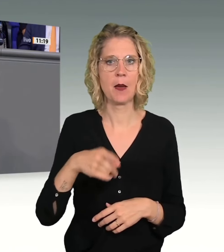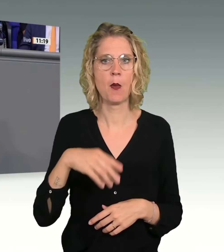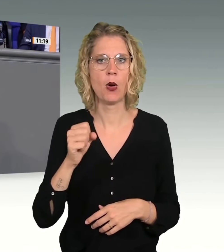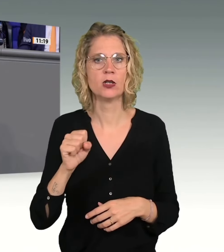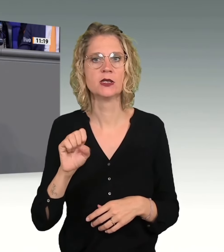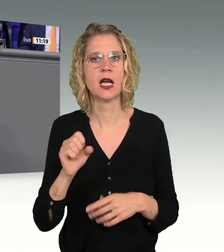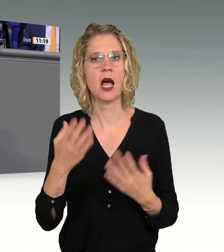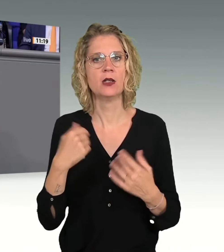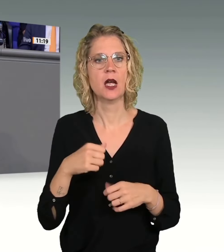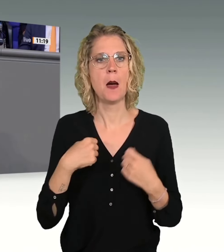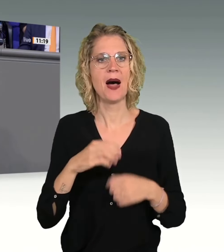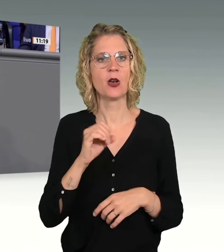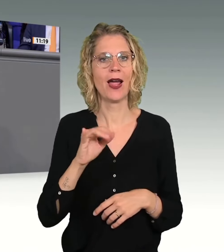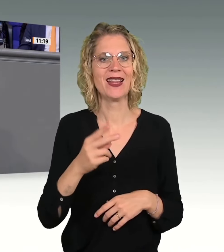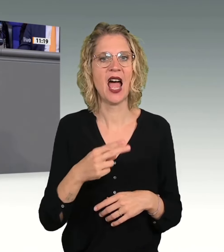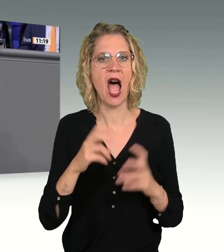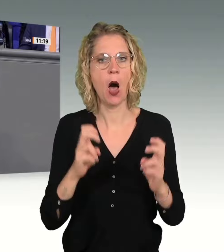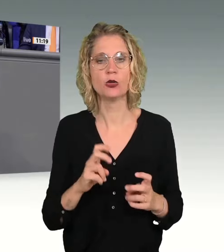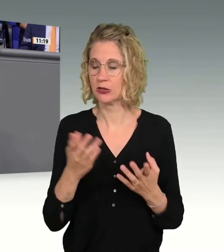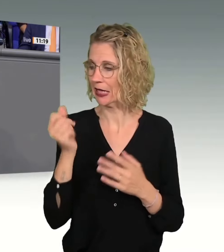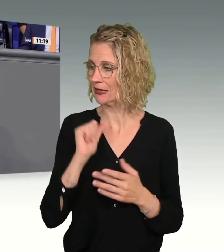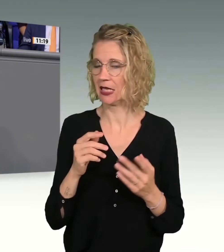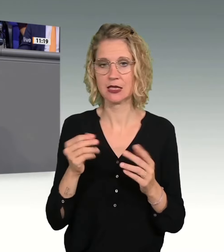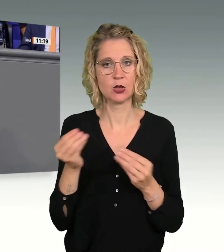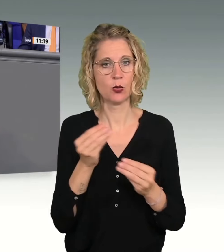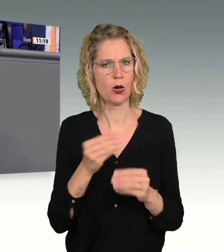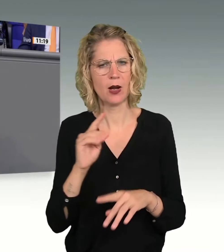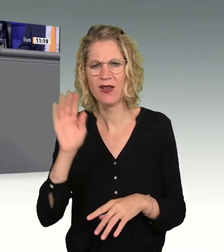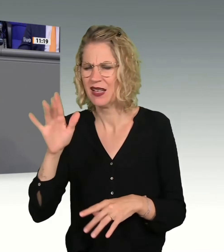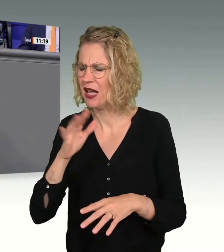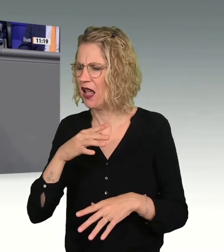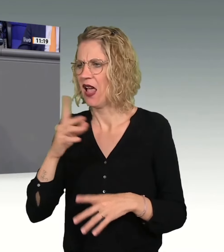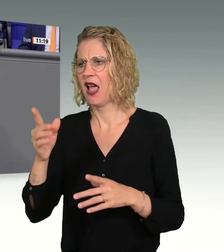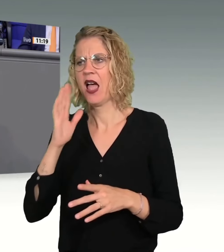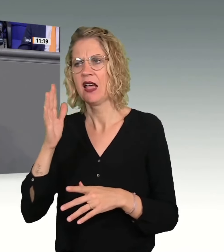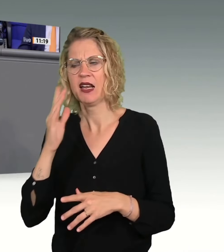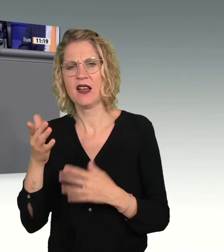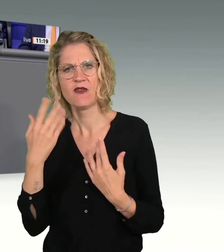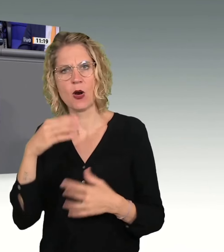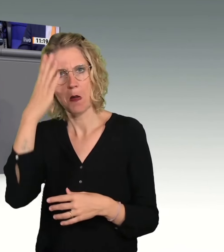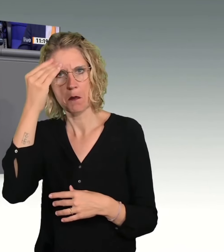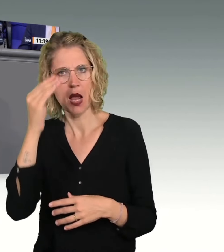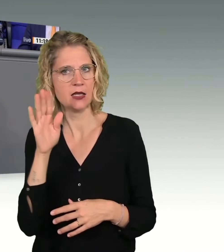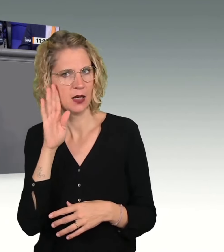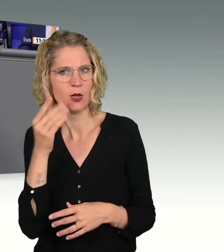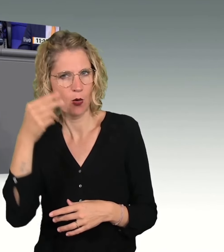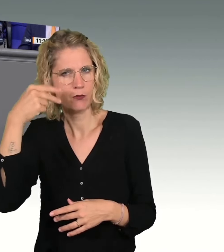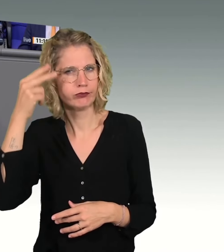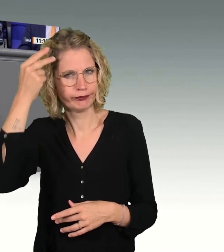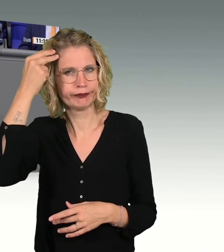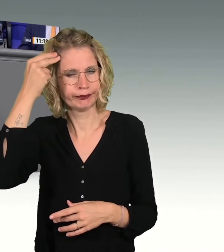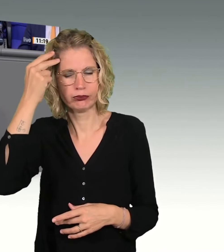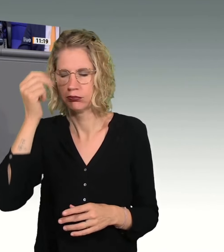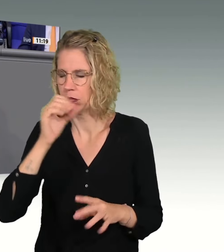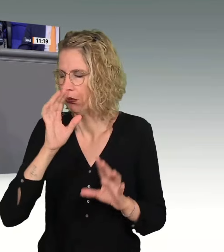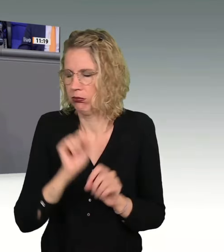im Ohr. Fürchterlich. Meine Damen und im Ergebnis ist Ihr Gesetzentwurf zwar besser als gar nichts, aber ein Eingeständnis, liebe CDU, CSU, wenn ich